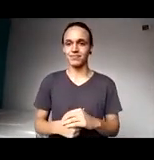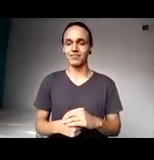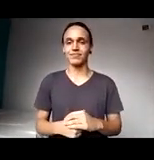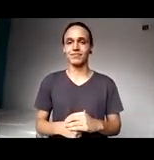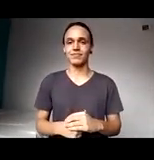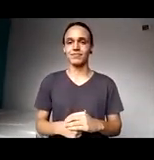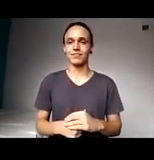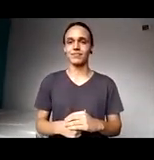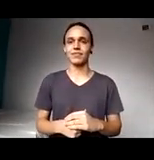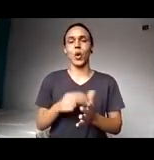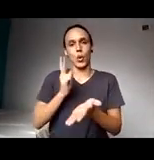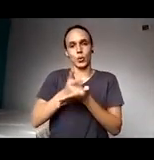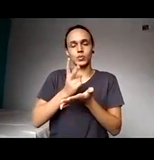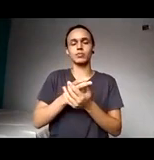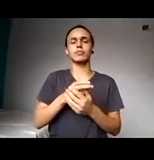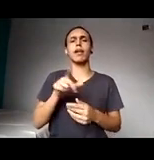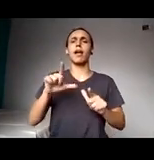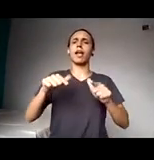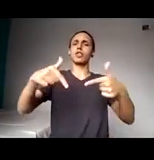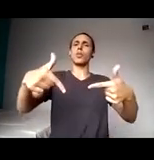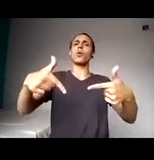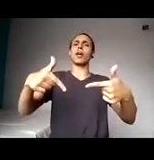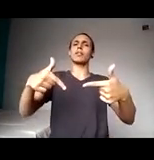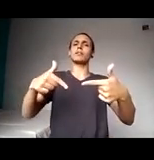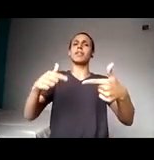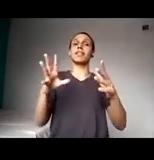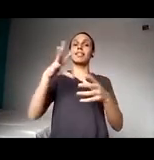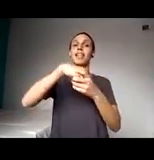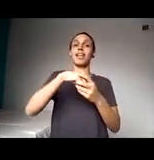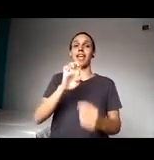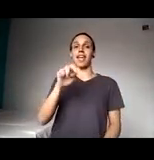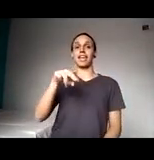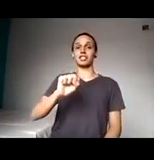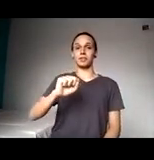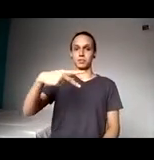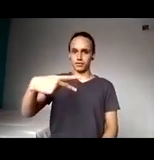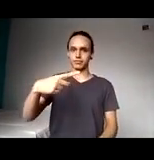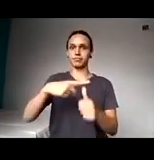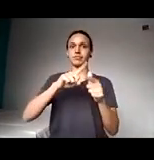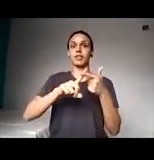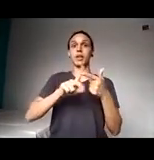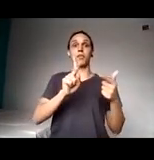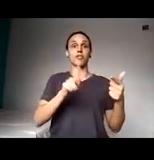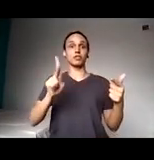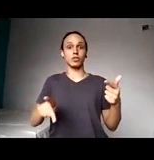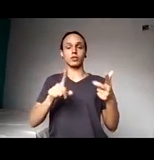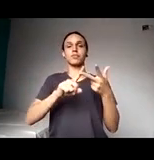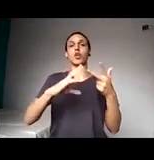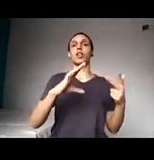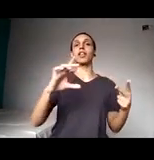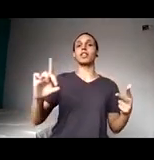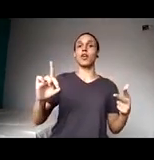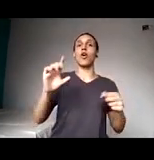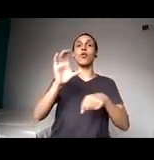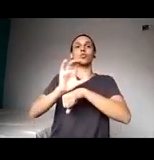Vou continuar, atua como pesquisador visitante na ESP, como docente, como coordenador do curso de especialização em direitos